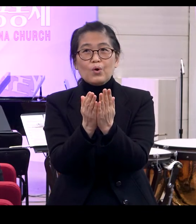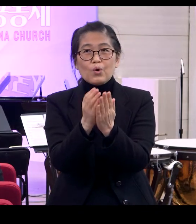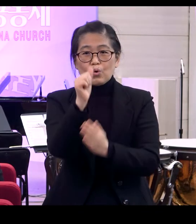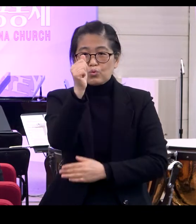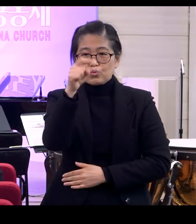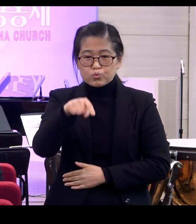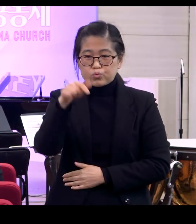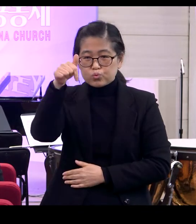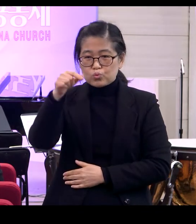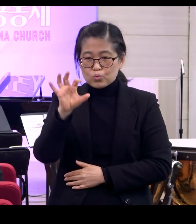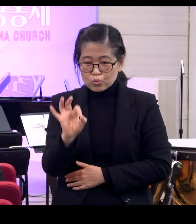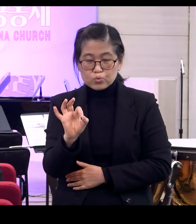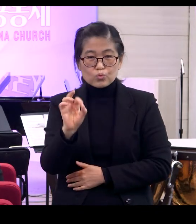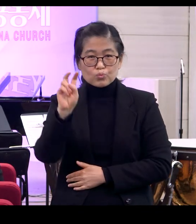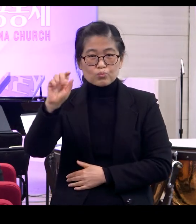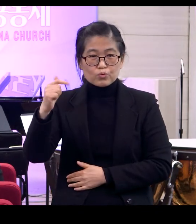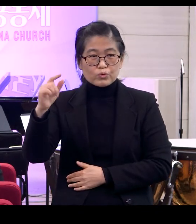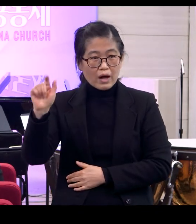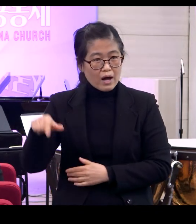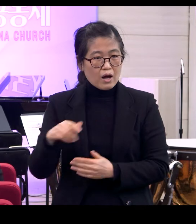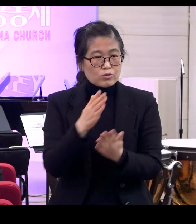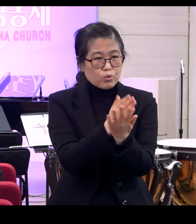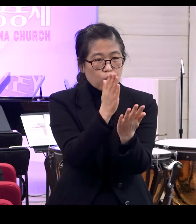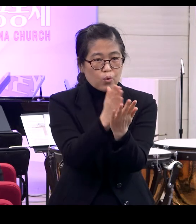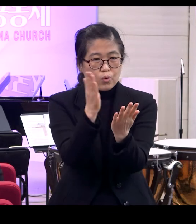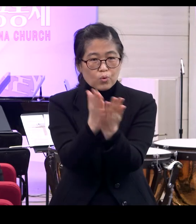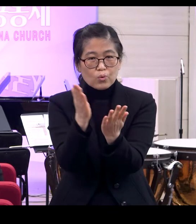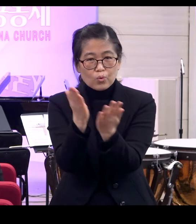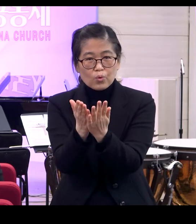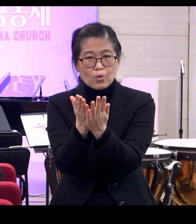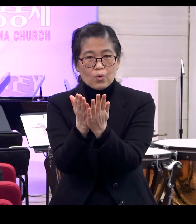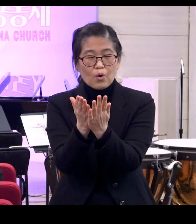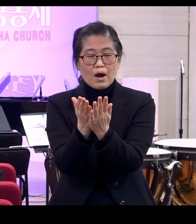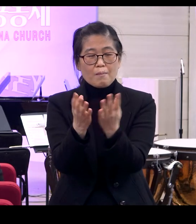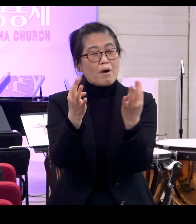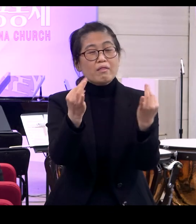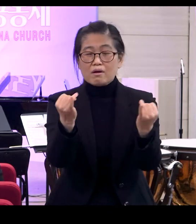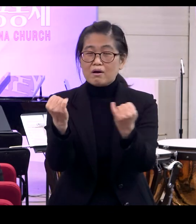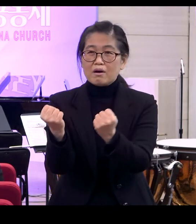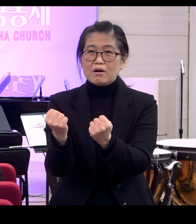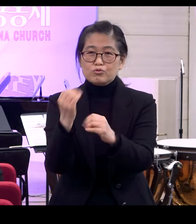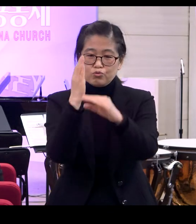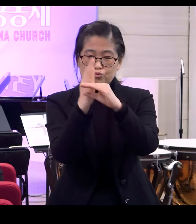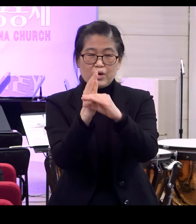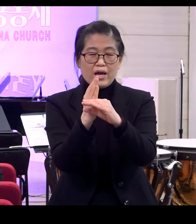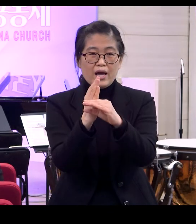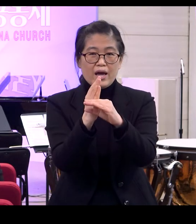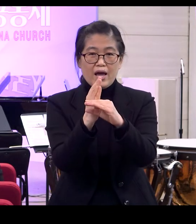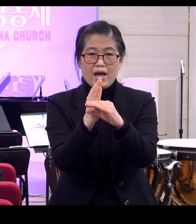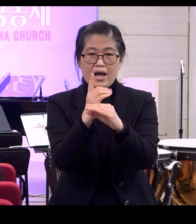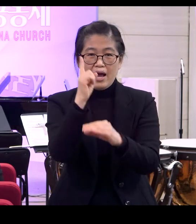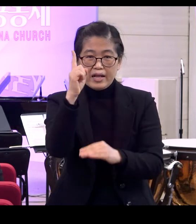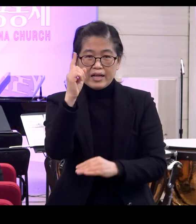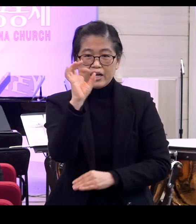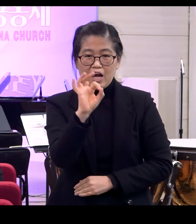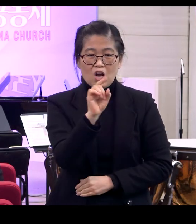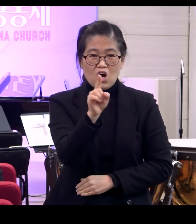후북문학이에요 이런 문학양식들이 많이 나오는데 그 중에 하나가 어전문학이라고 하는 거예요